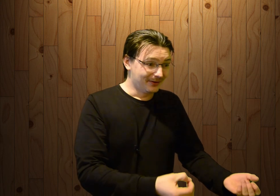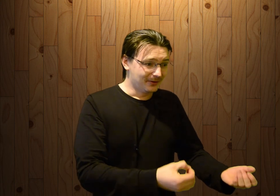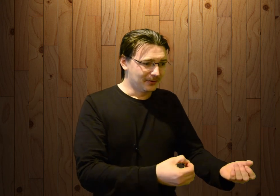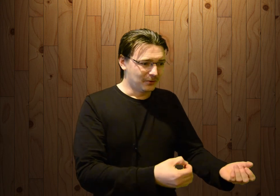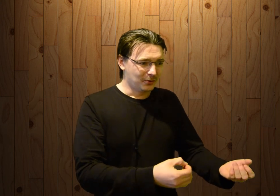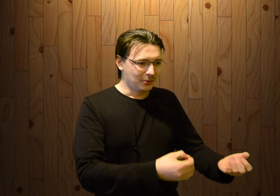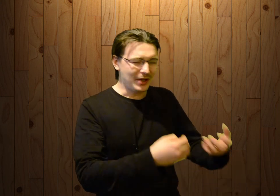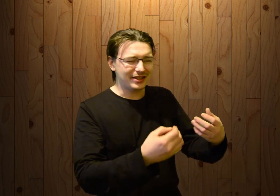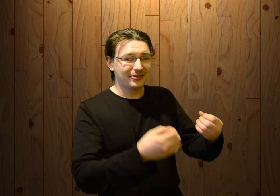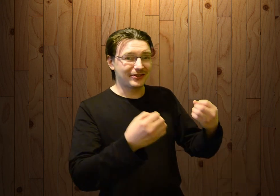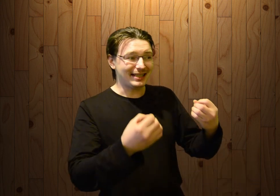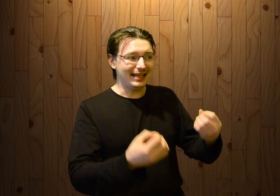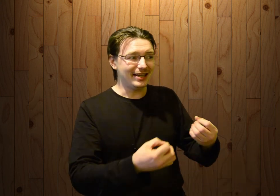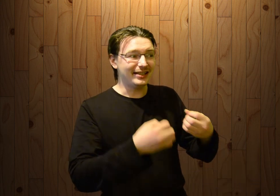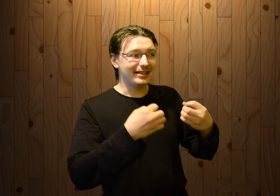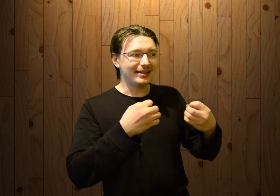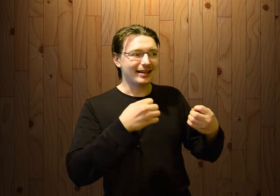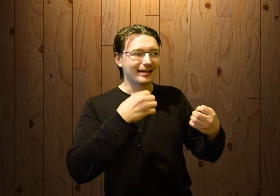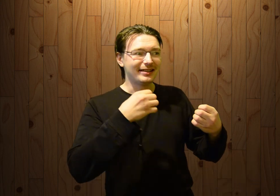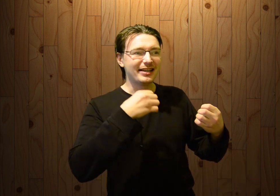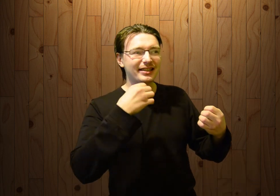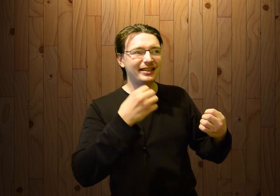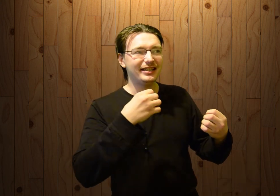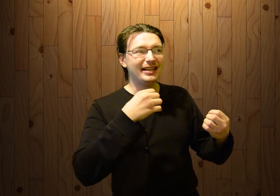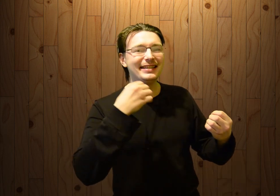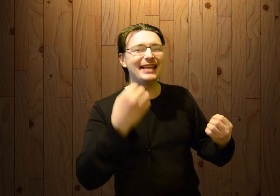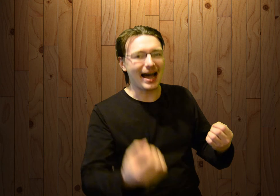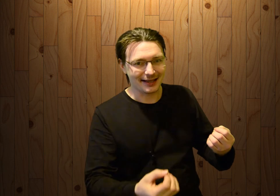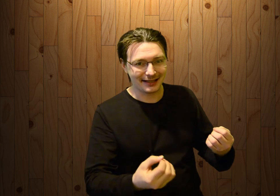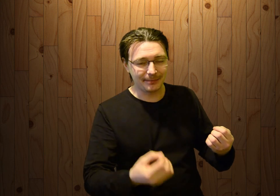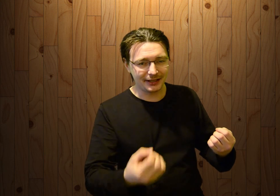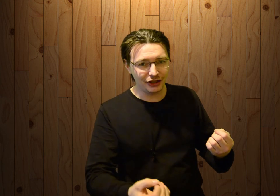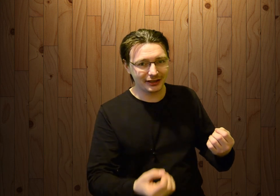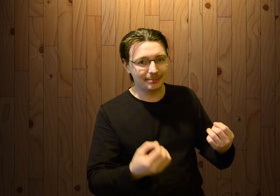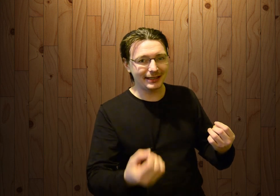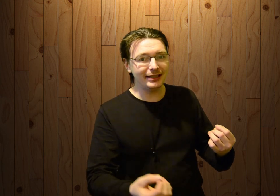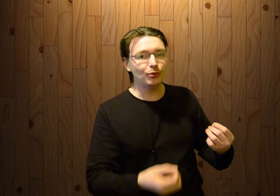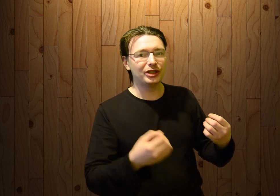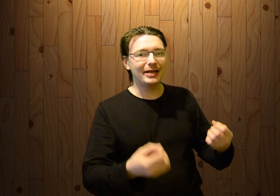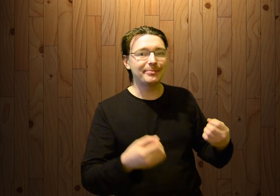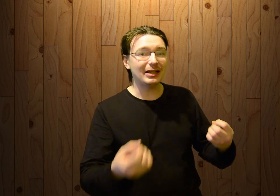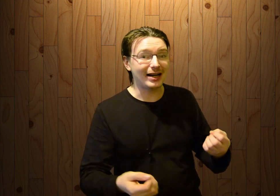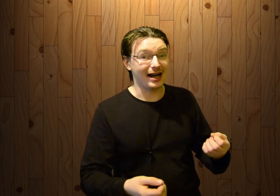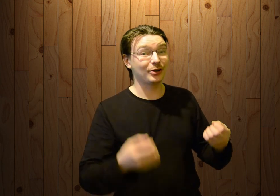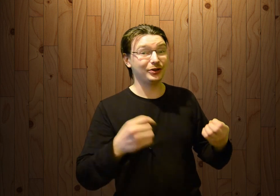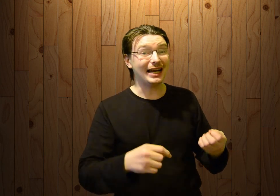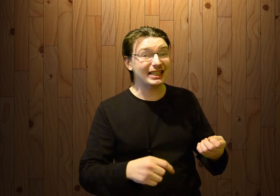У нас в России нельзя запретить ущемлять права. А государство